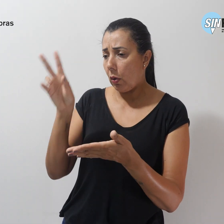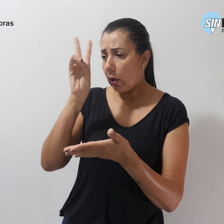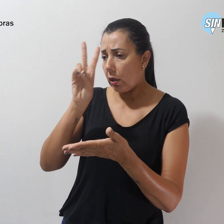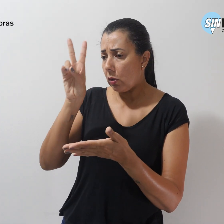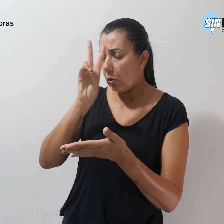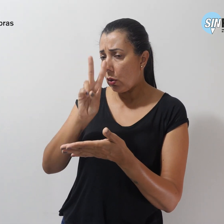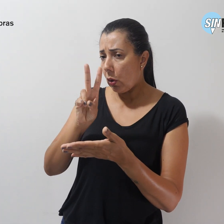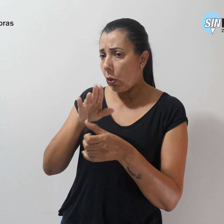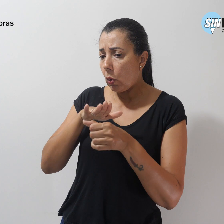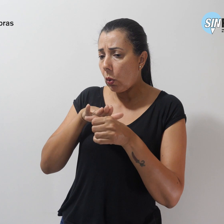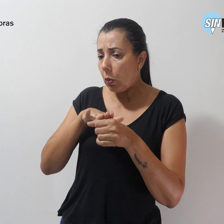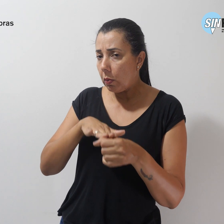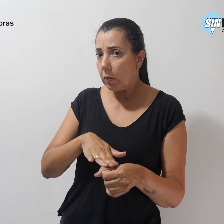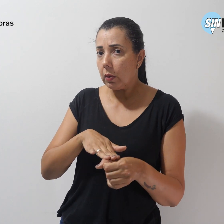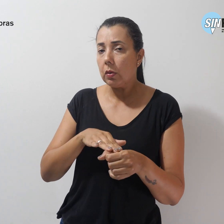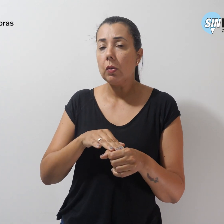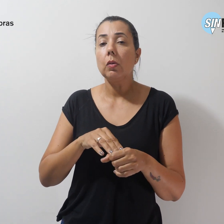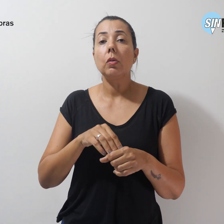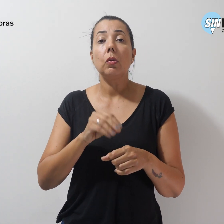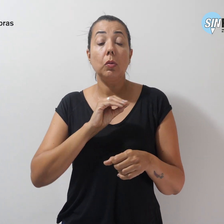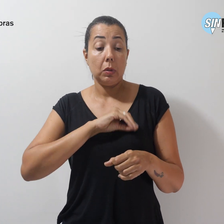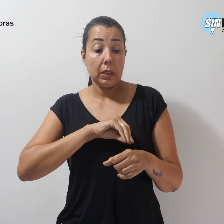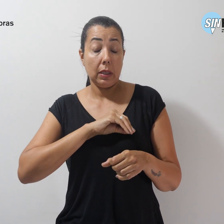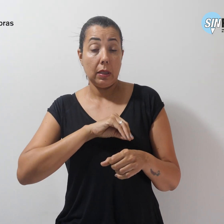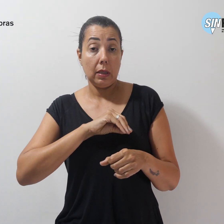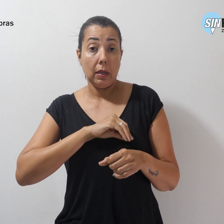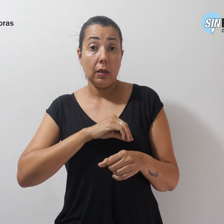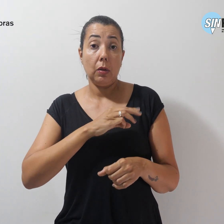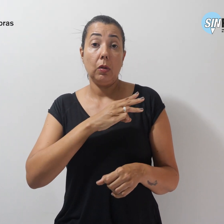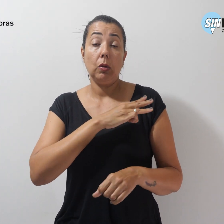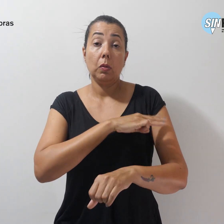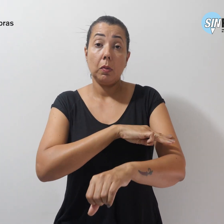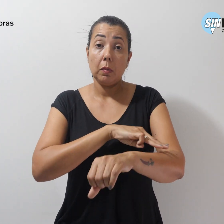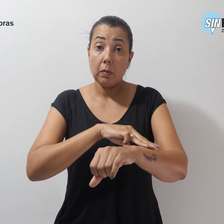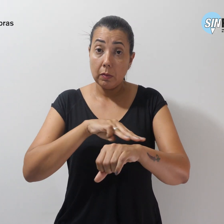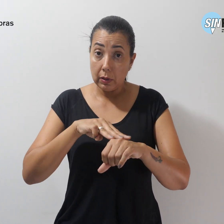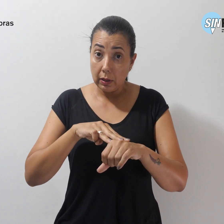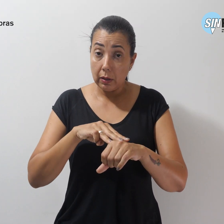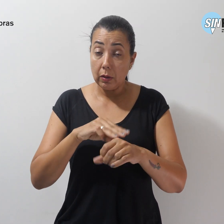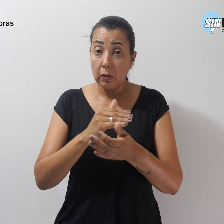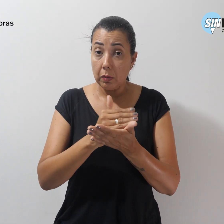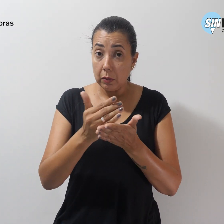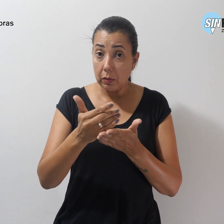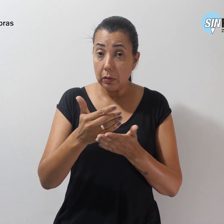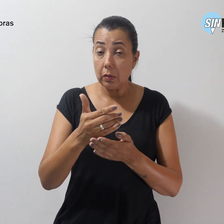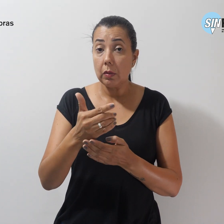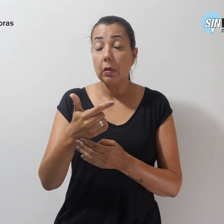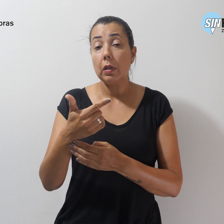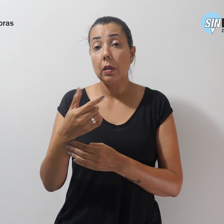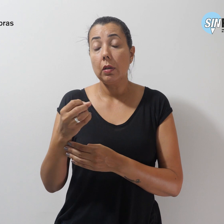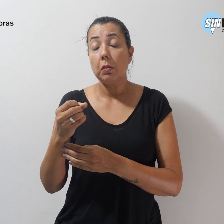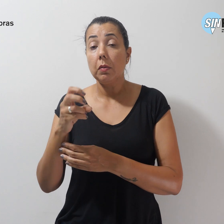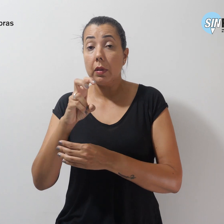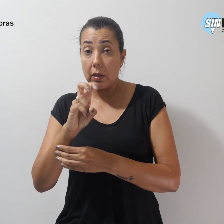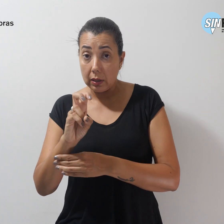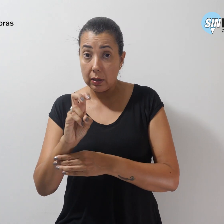achatamento salarial do magistério público, iniciado em 2015 no governo Rodrigo